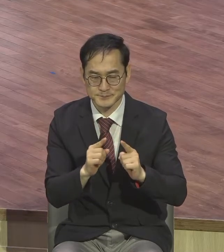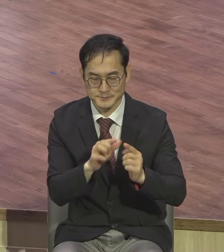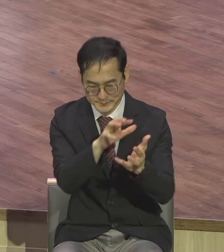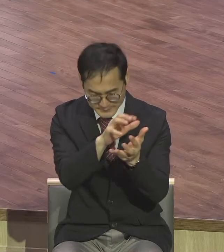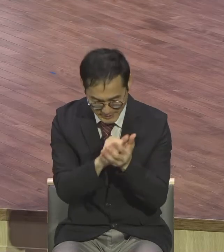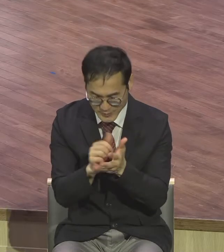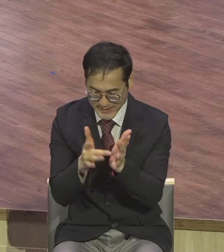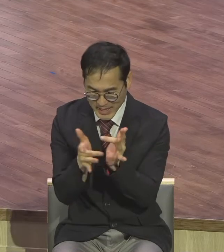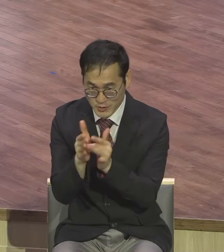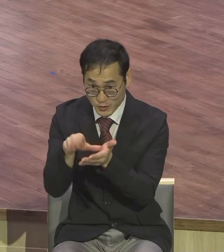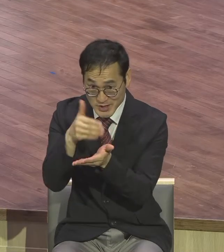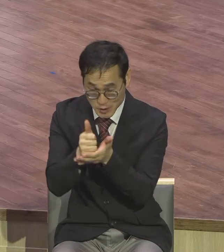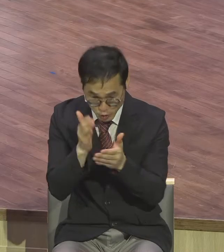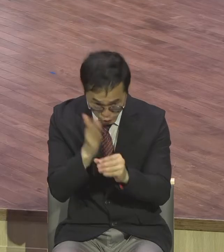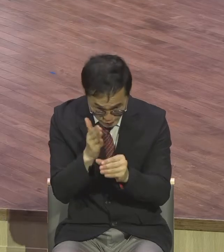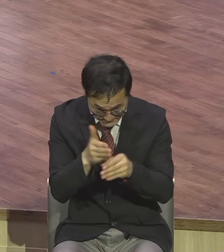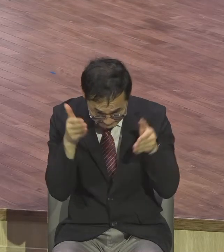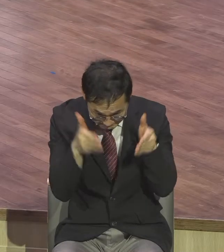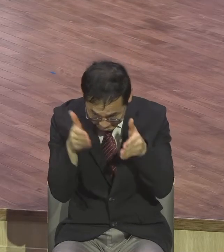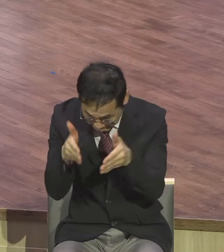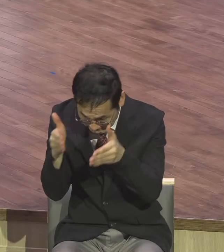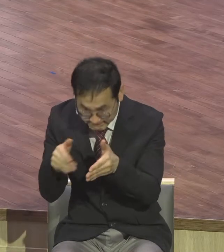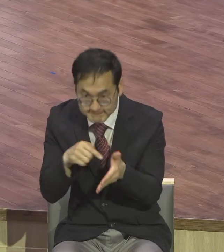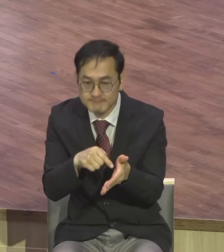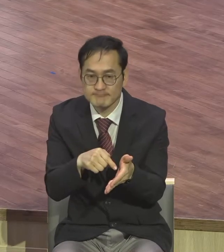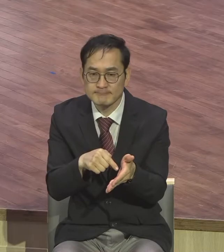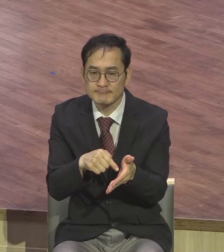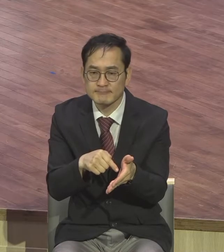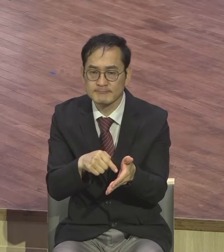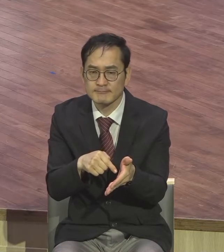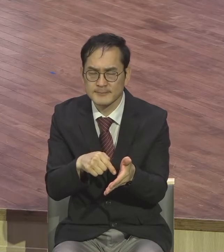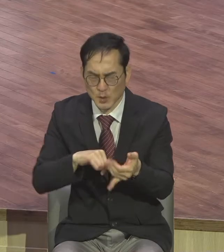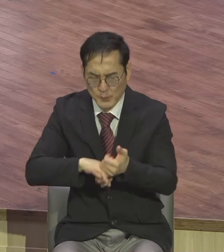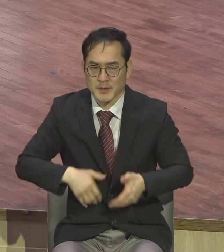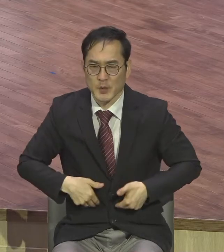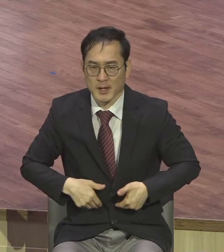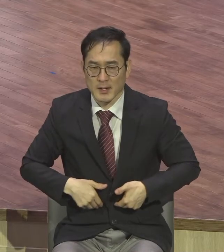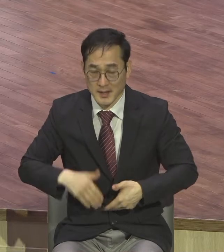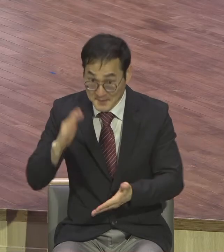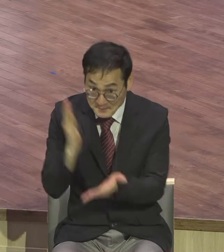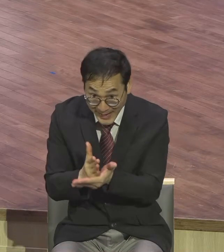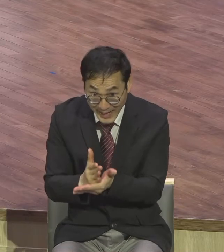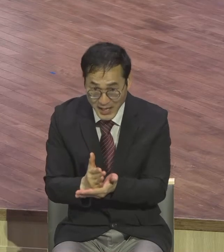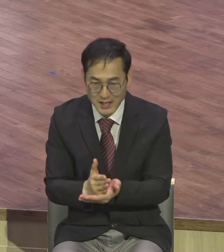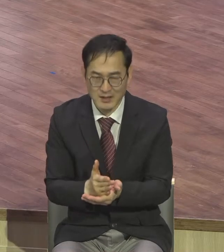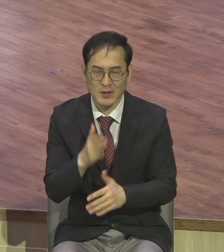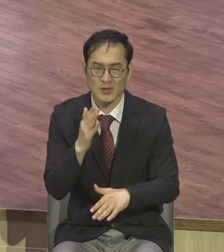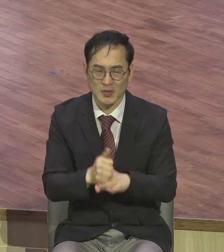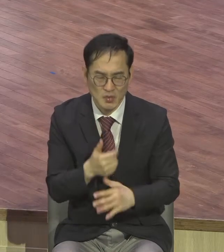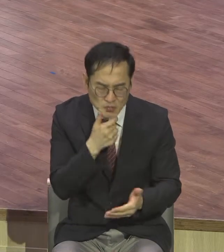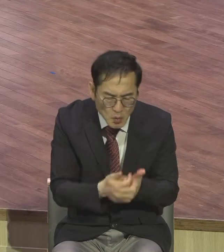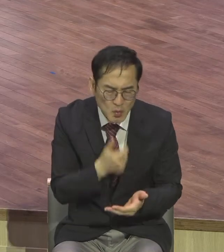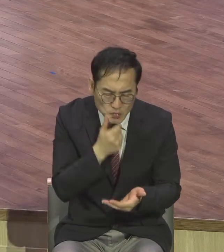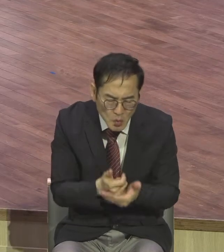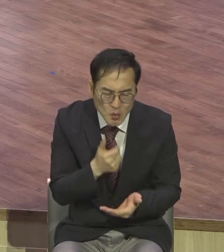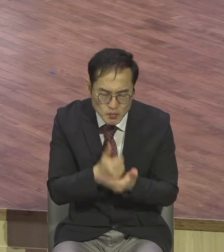계속 속는 거예요 속는 겁니다 엉뚱한 길로 계속 갑니다 지금까지 우리가 살펴본 석유관들